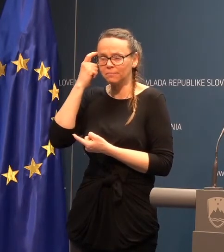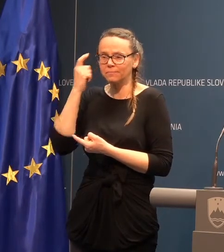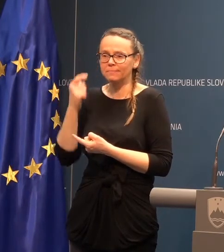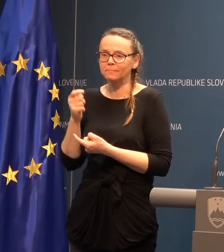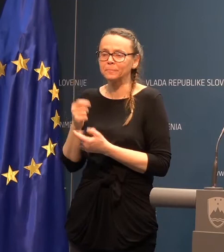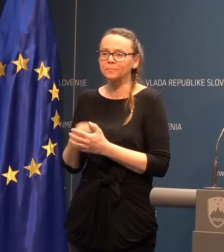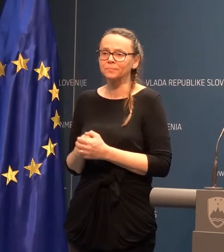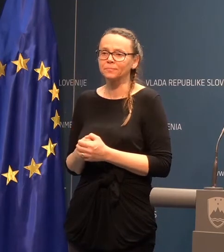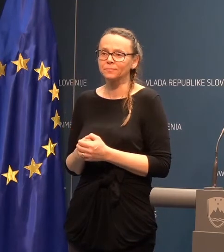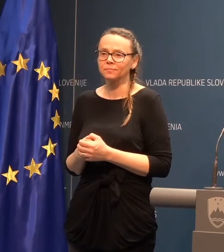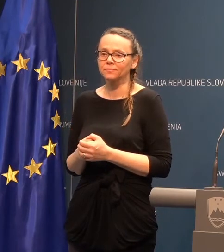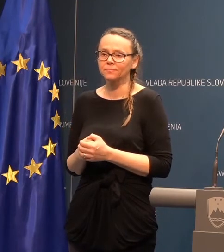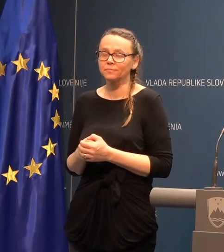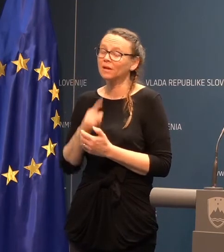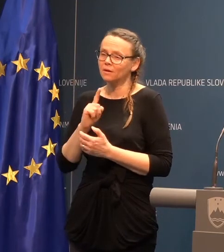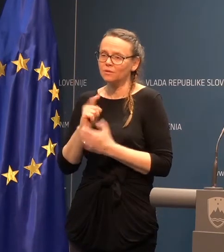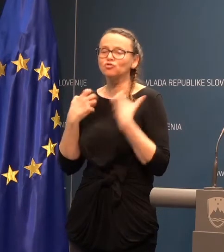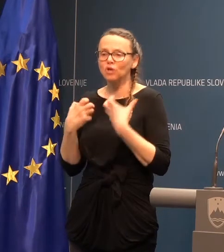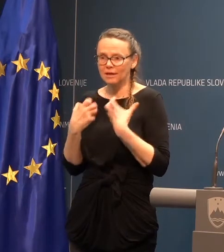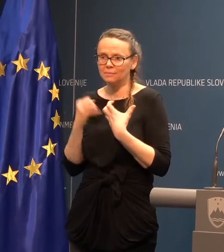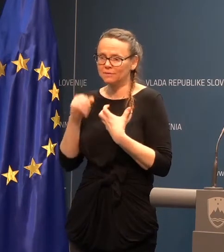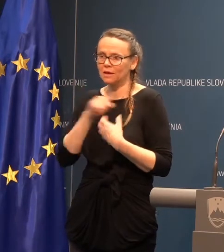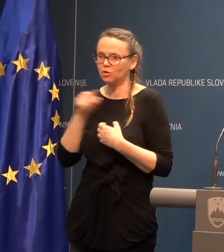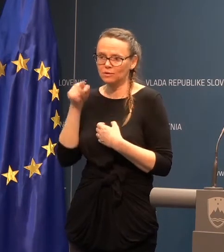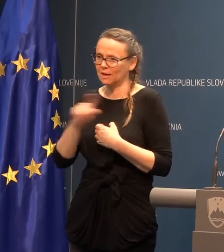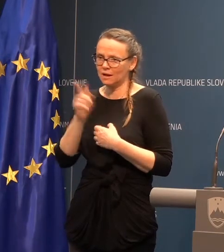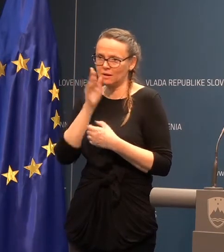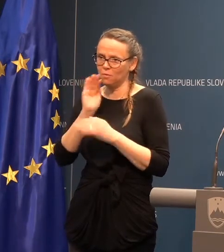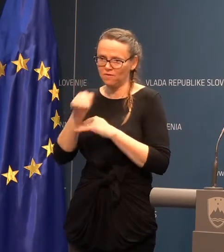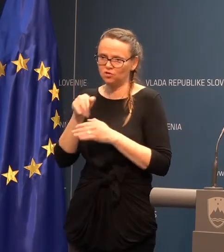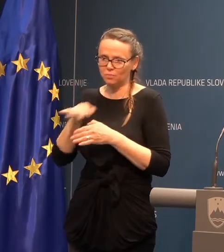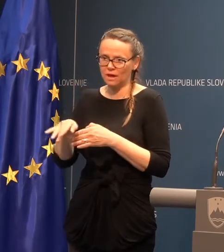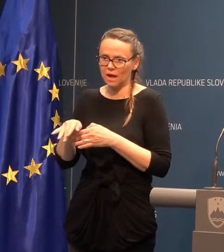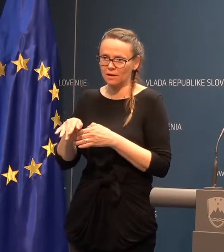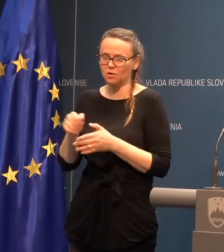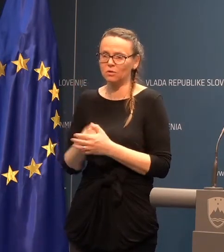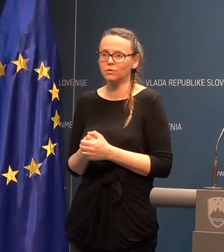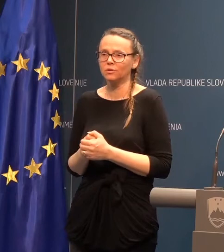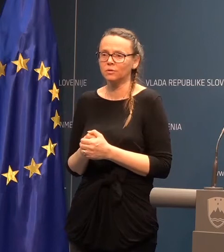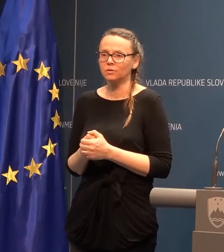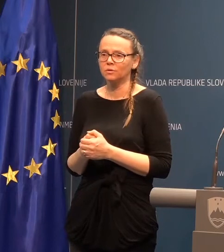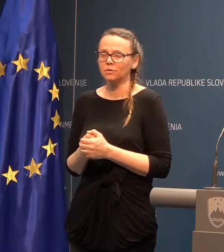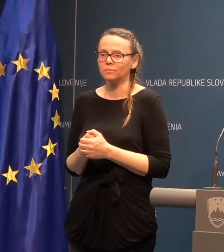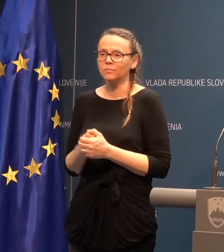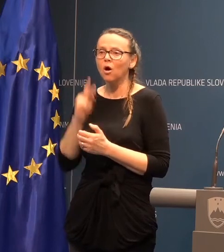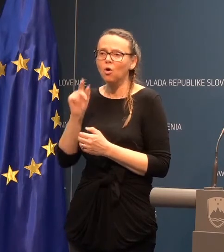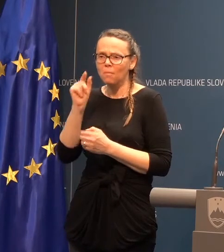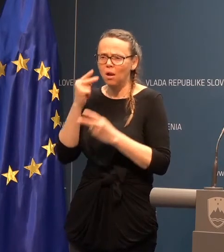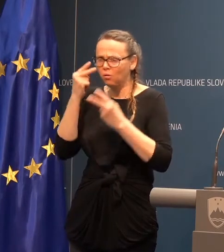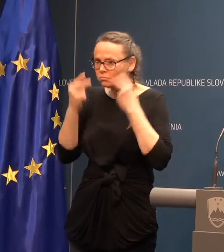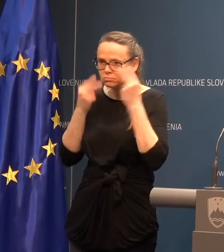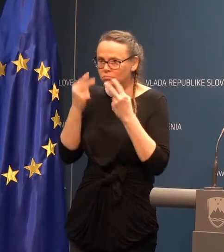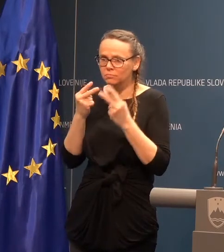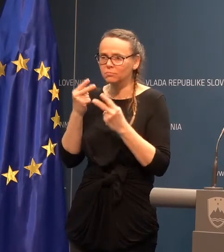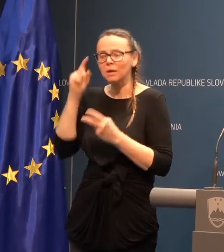da si želim, da do tega več ne bo prihajalo. Pravzaprav, ko sem malo poizvedovala,